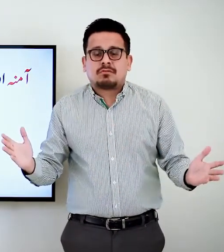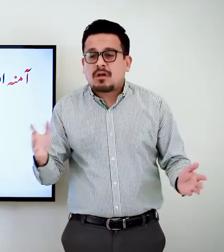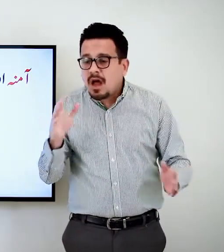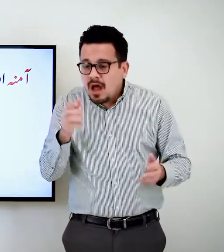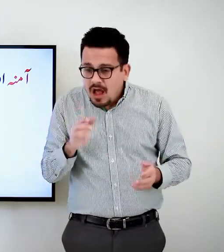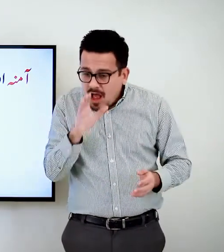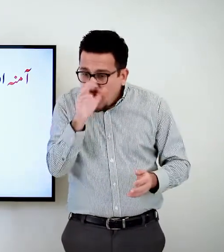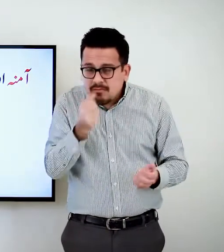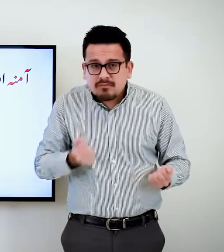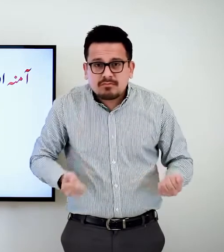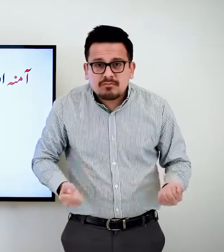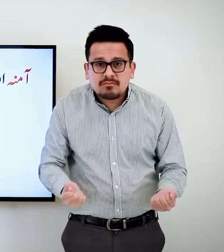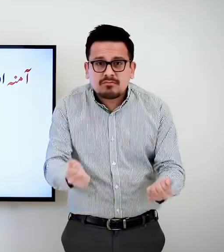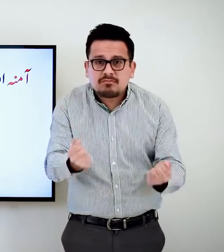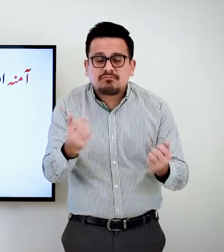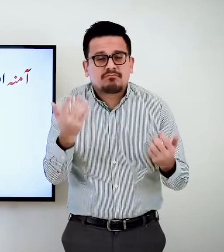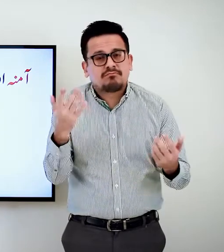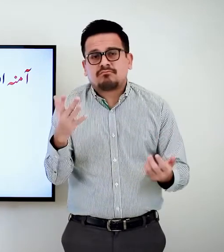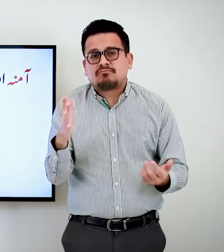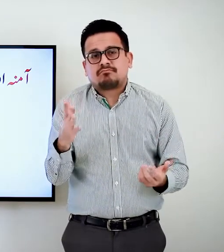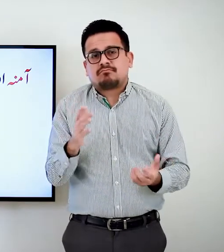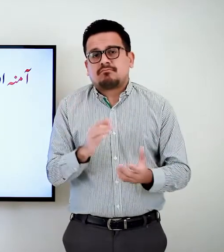और आम वाला वहा था ही नहीं